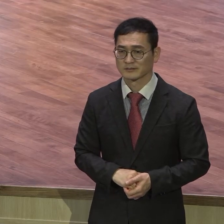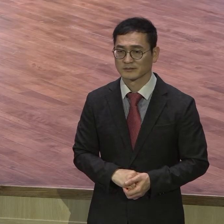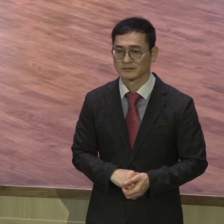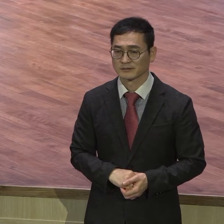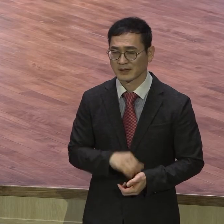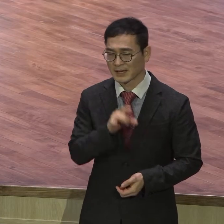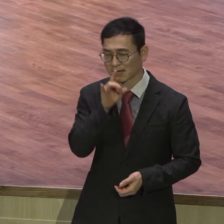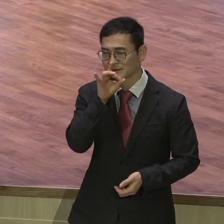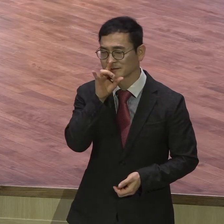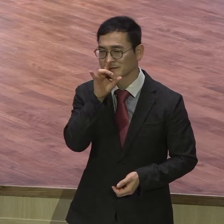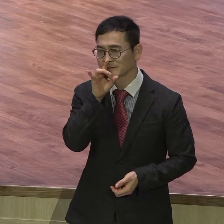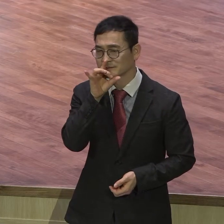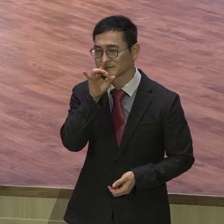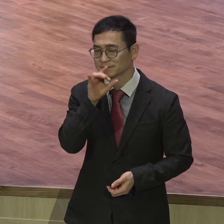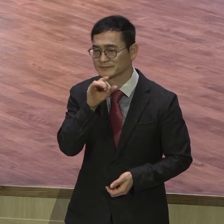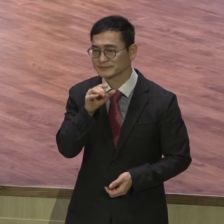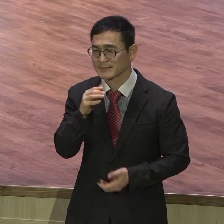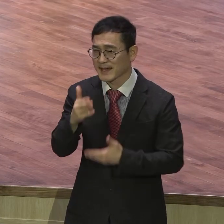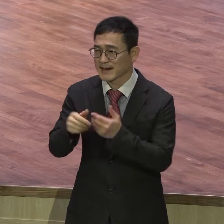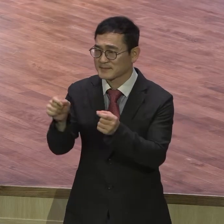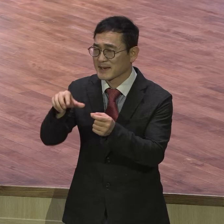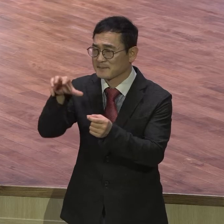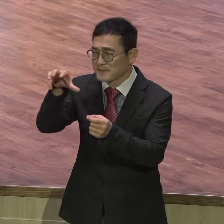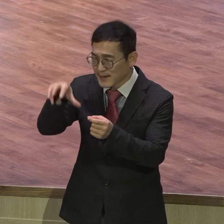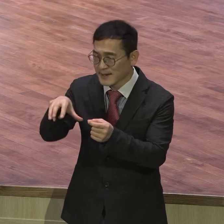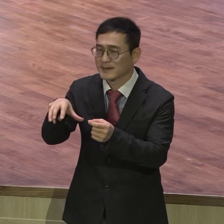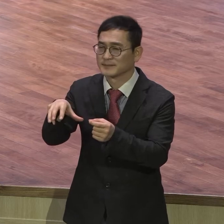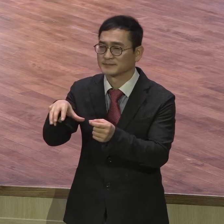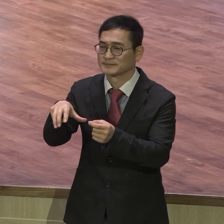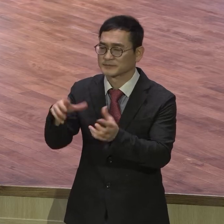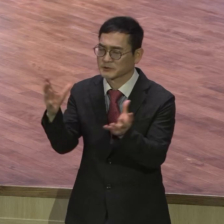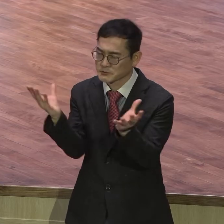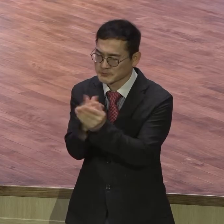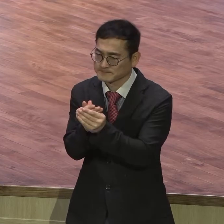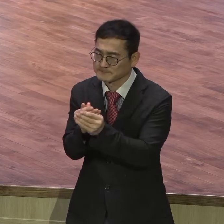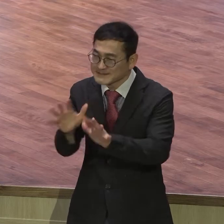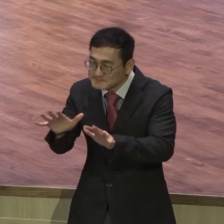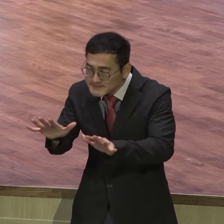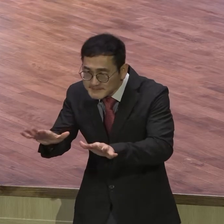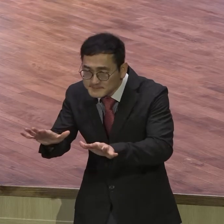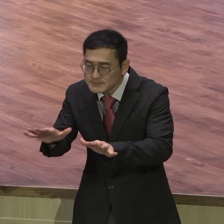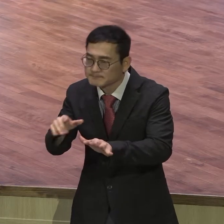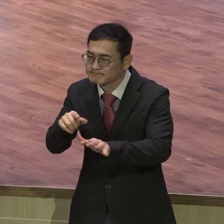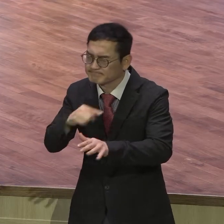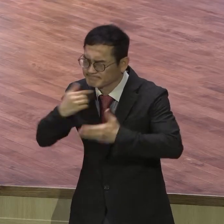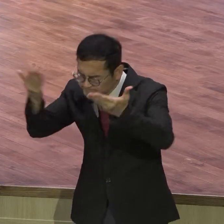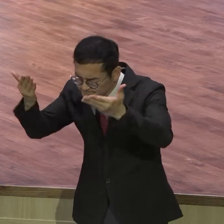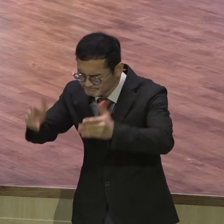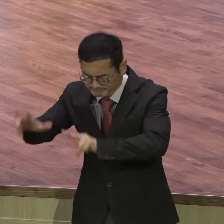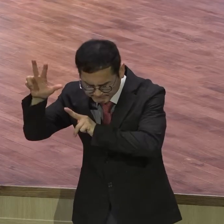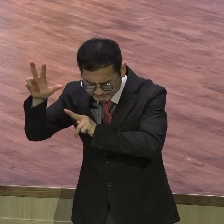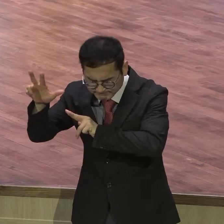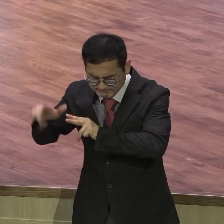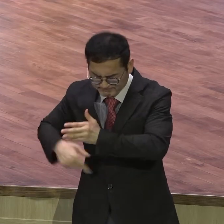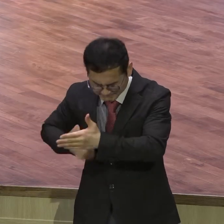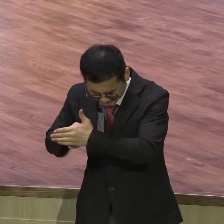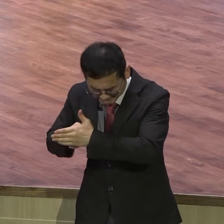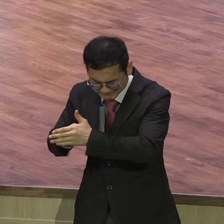주저하면 주저하는 순간에 끝나요. 속아보래요. 하나님께서는 무엇받아요.